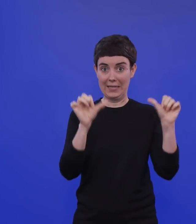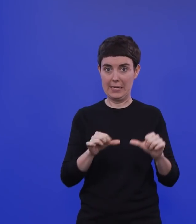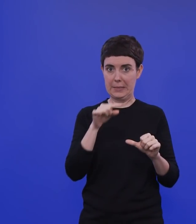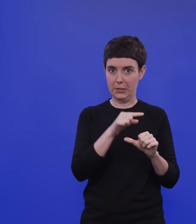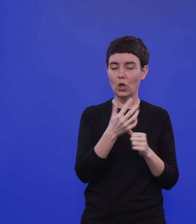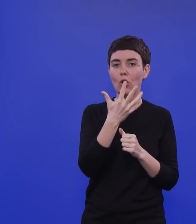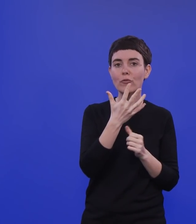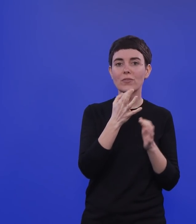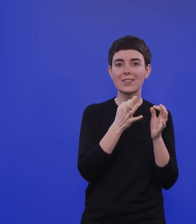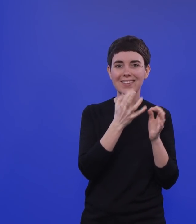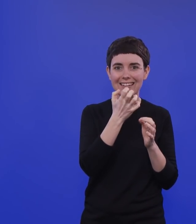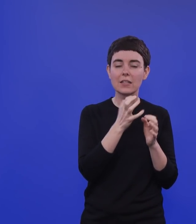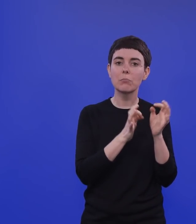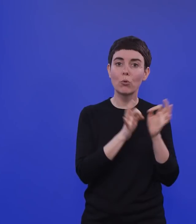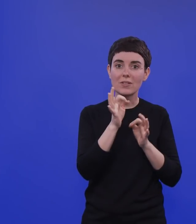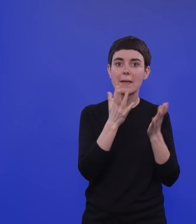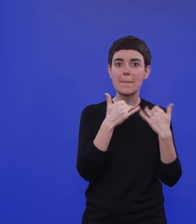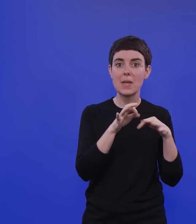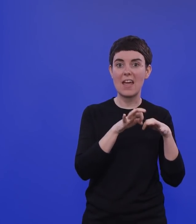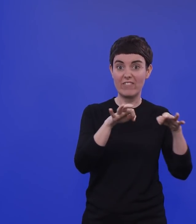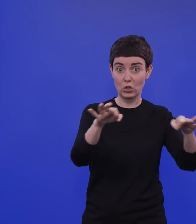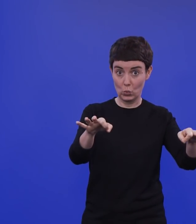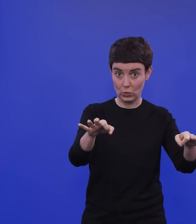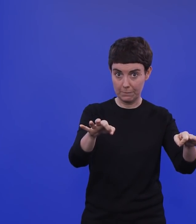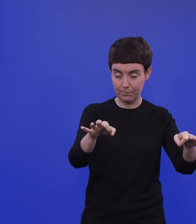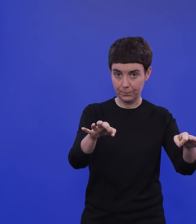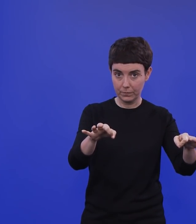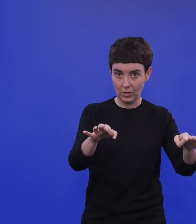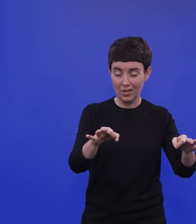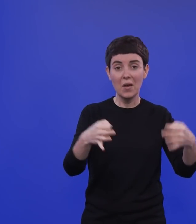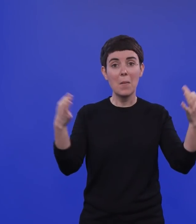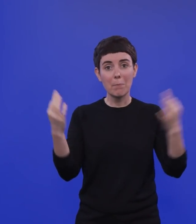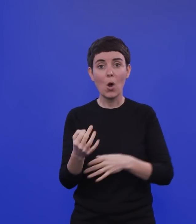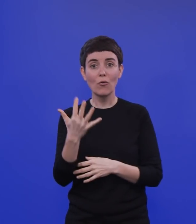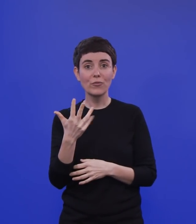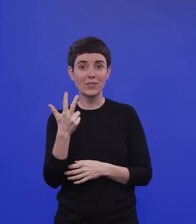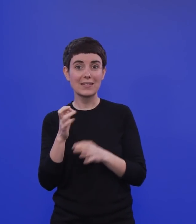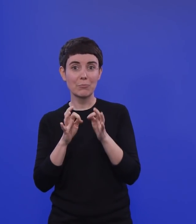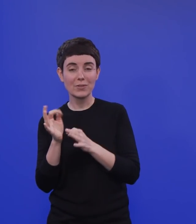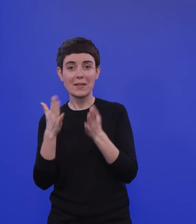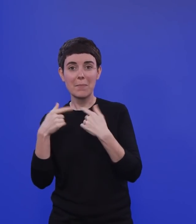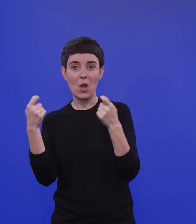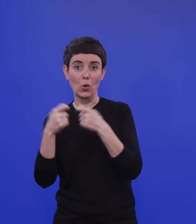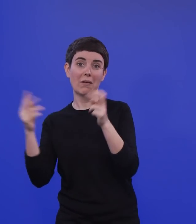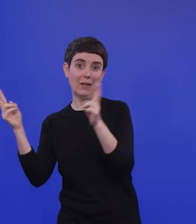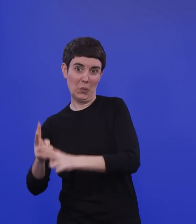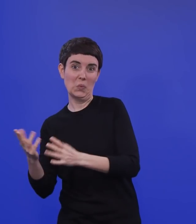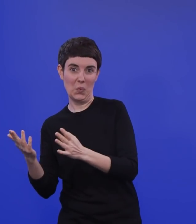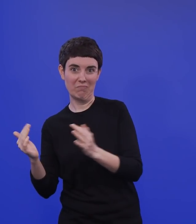Prozent infektiöser ist, auch 35 Prozent mehr Kontaktreduktion erfordert. Oder auch einen